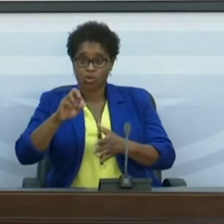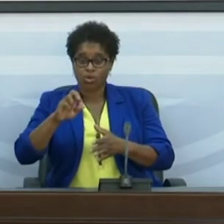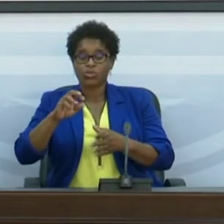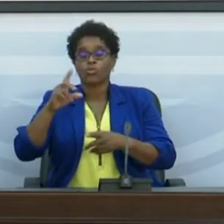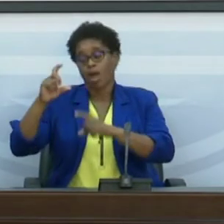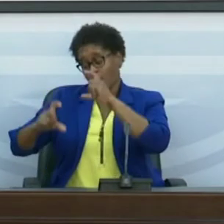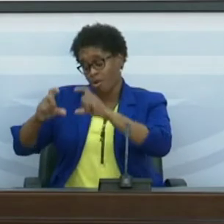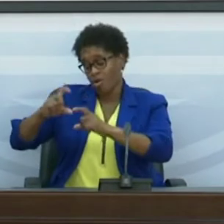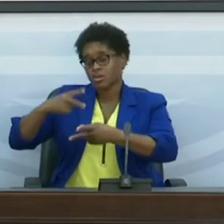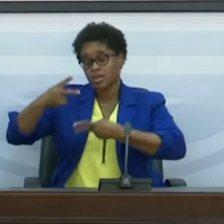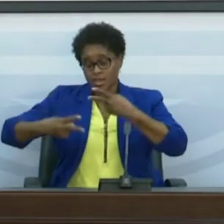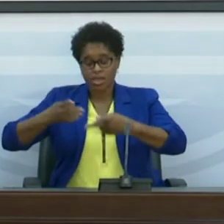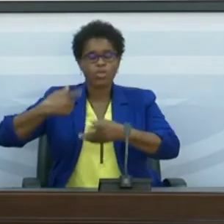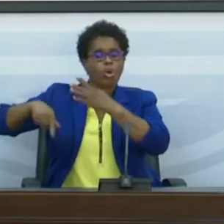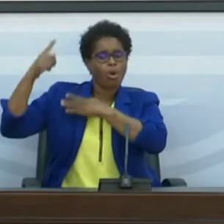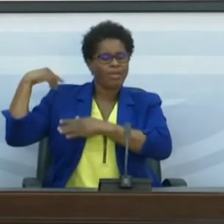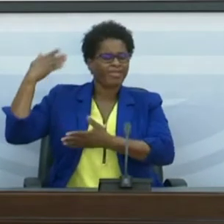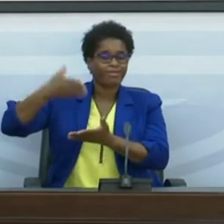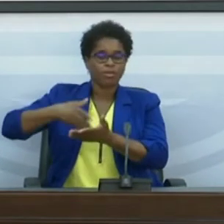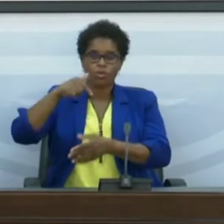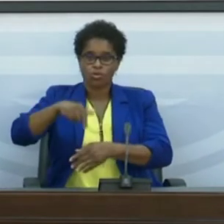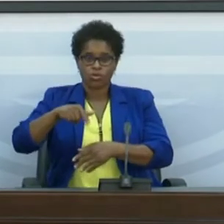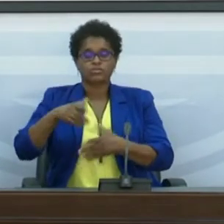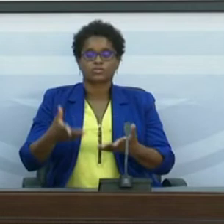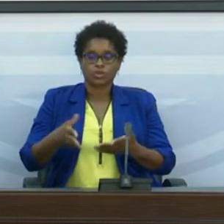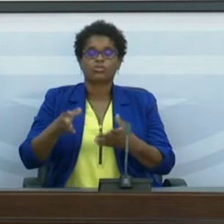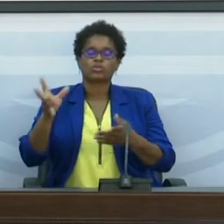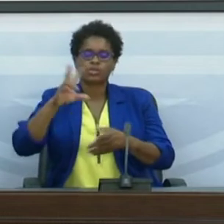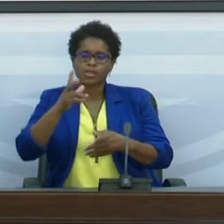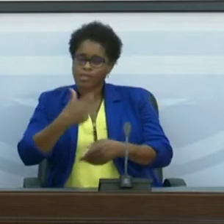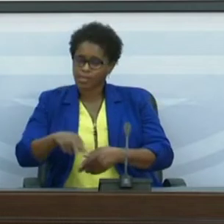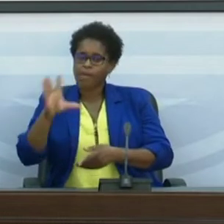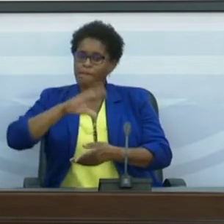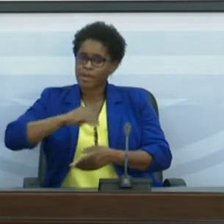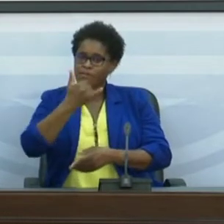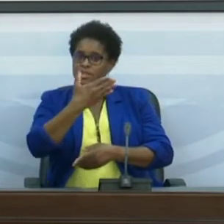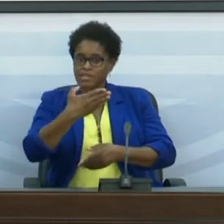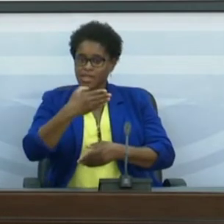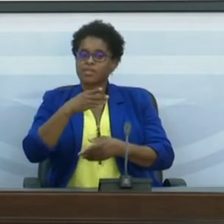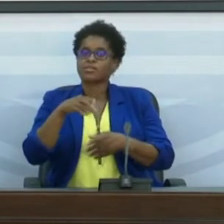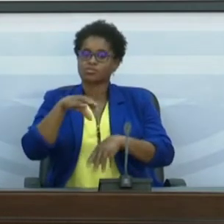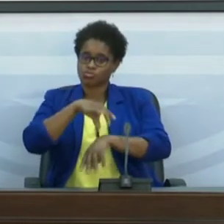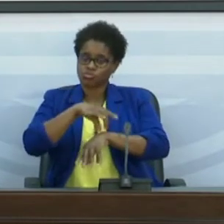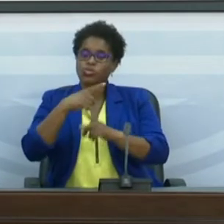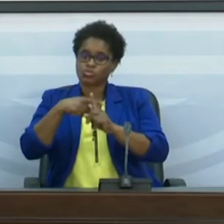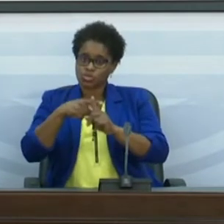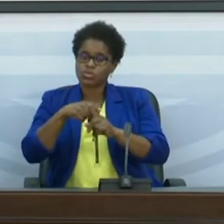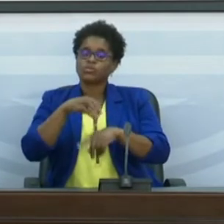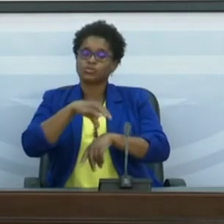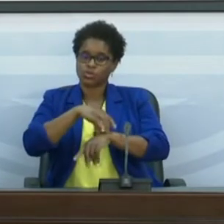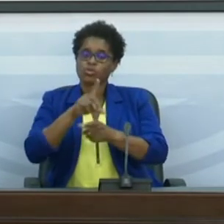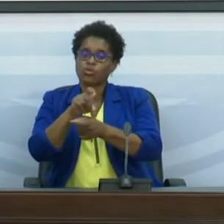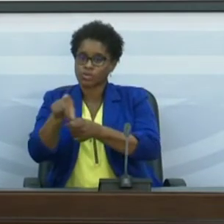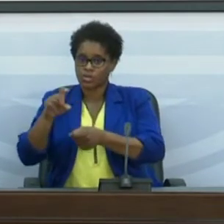hoje, que nos permitiu conhecer mais 27 casos novos de Covid-19 em Cabo Verde, que estão